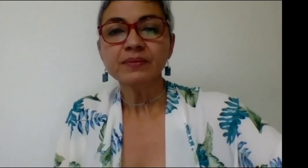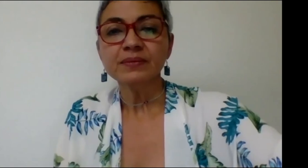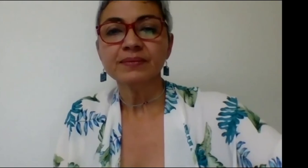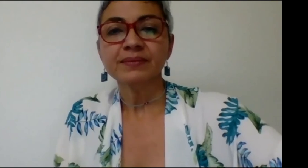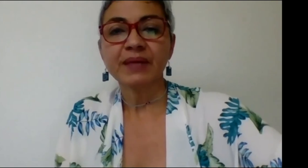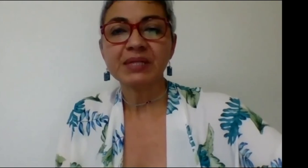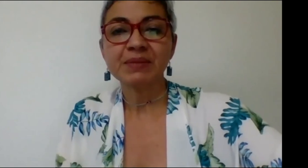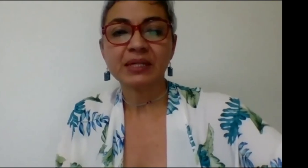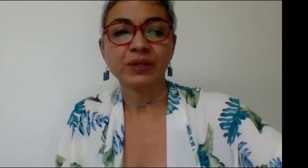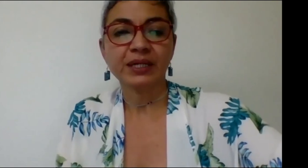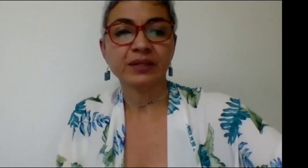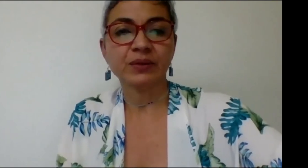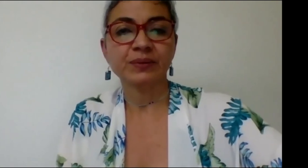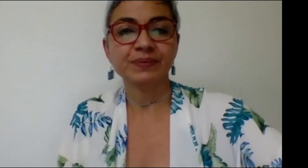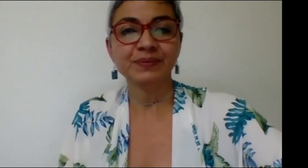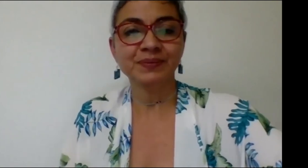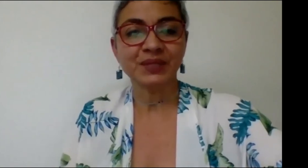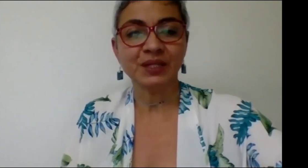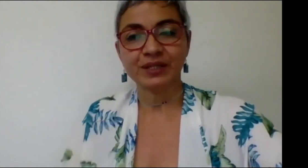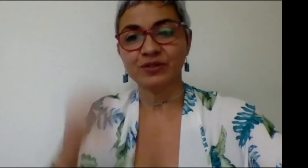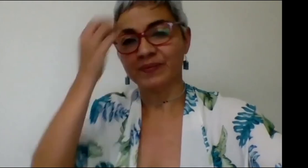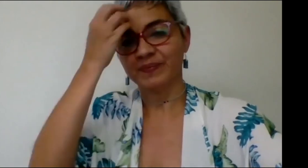a mí se me está congelando Lorenzo